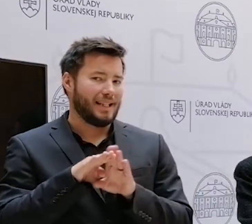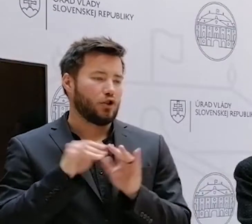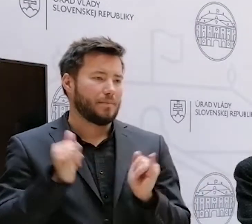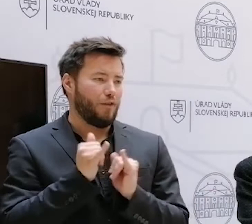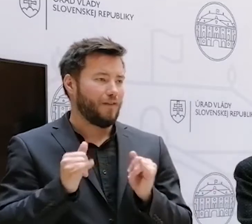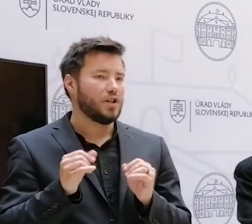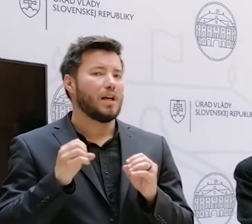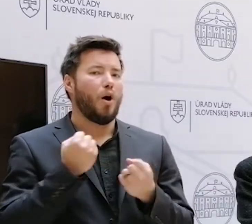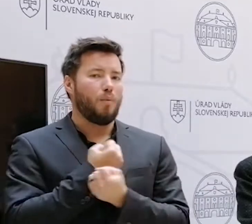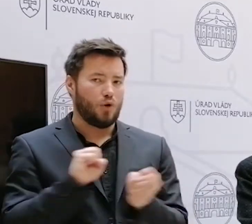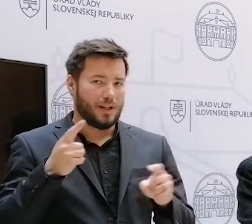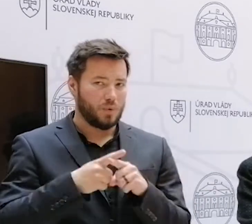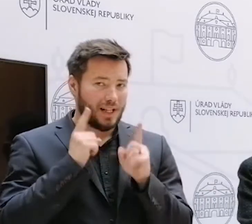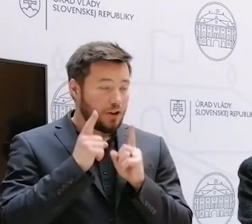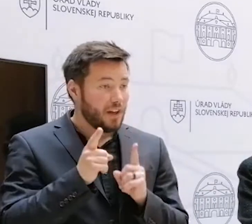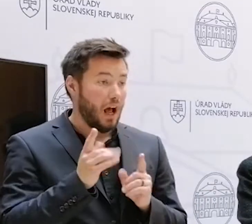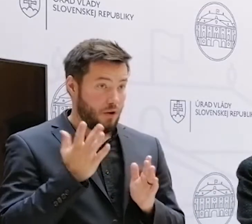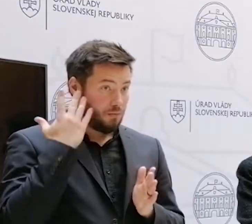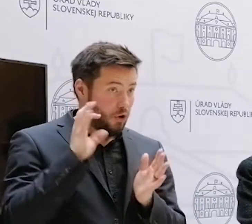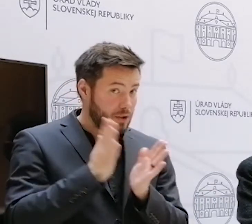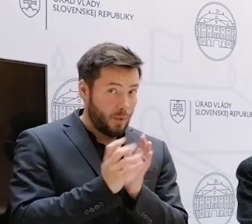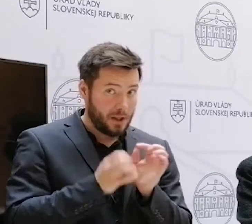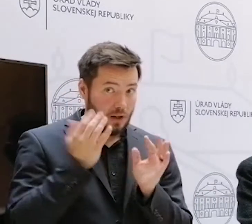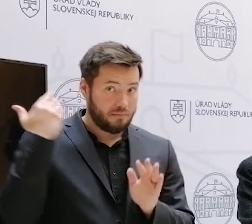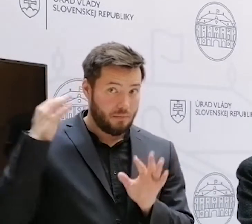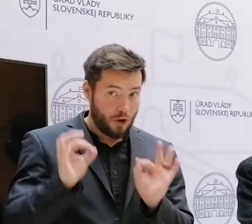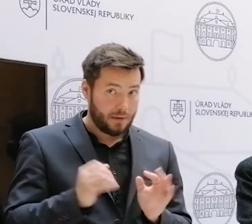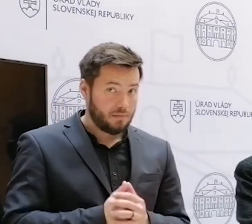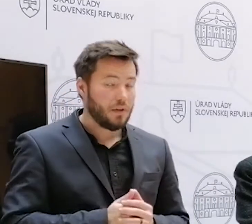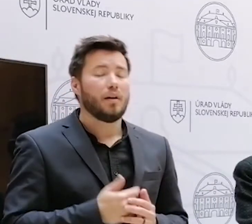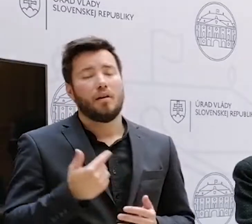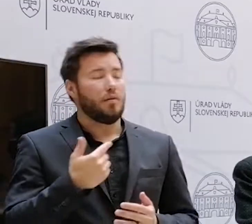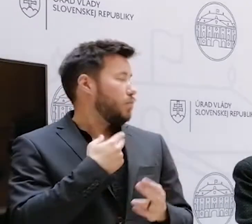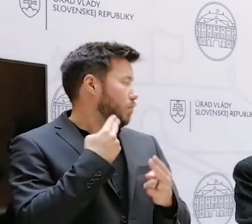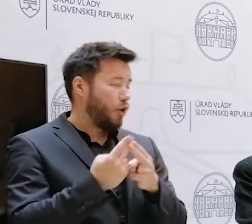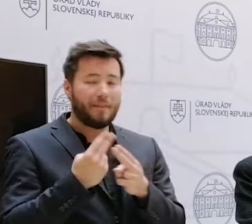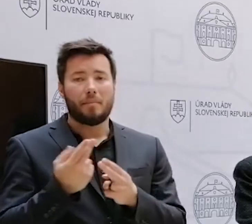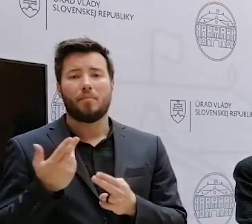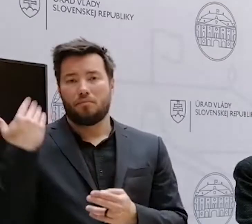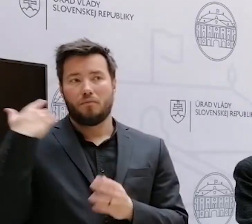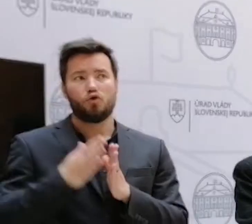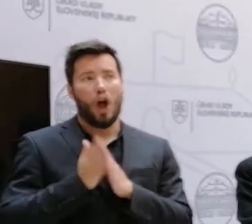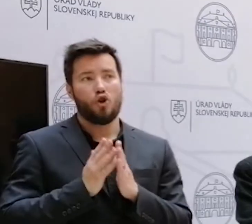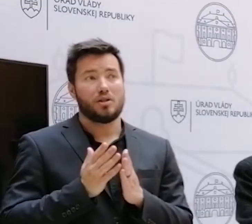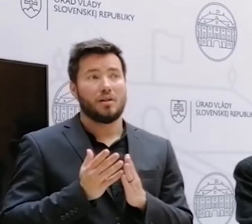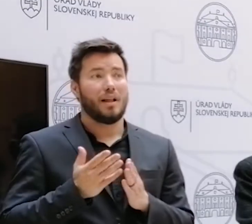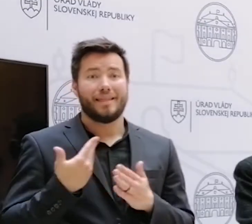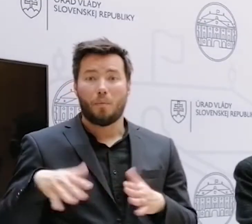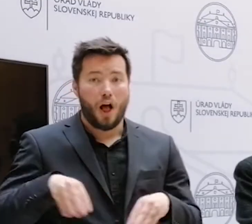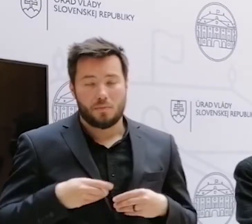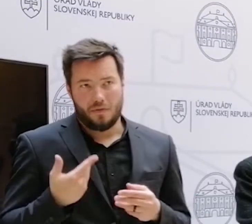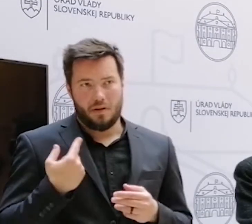osôb? Zatiaľ nemám tú vedomosť, že by neboli rešpektované na vse žiadosti. A ešte zároveň teda posledná otázka.